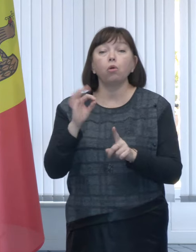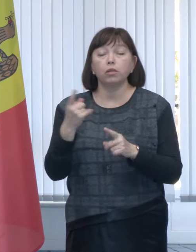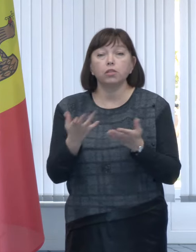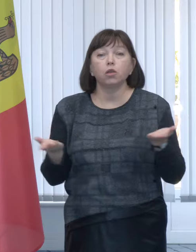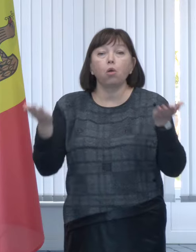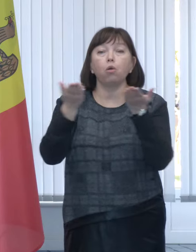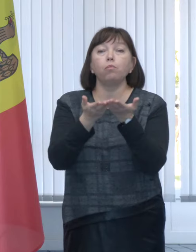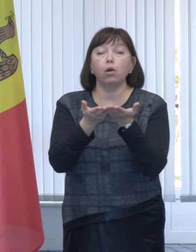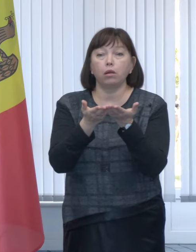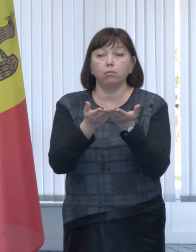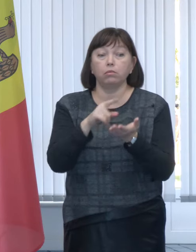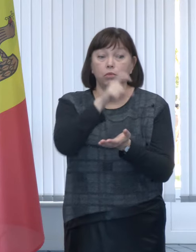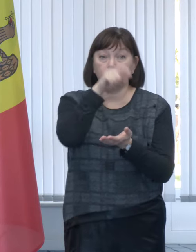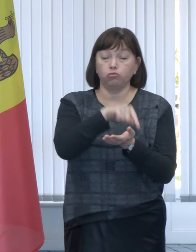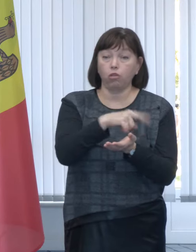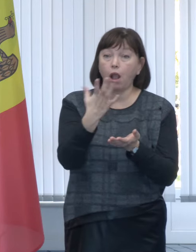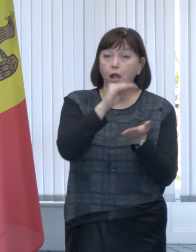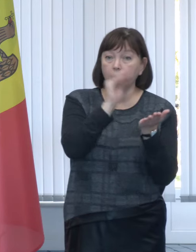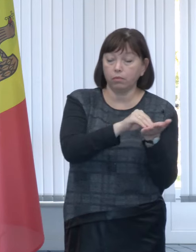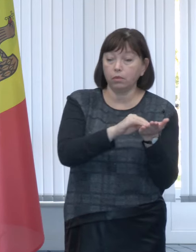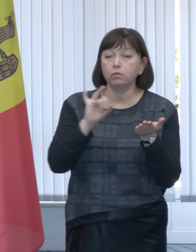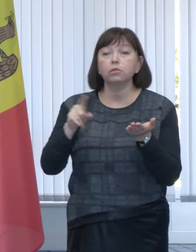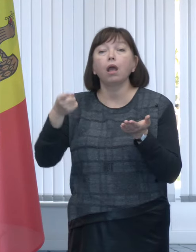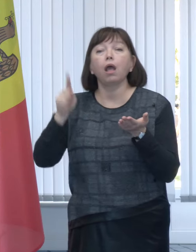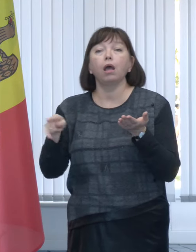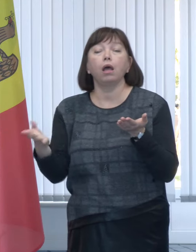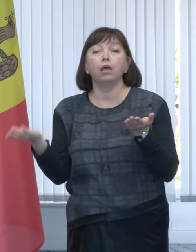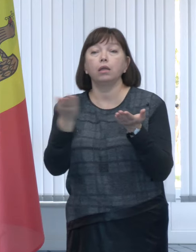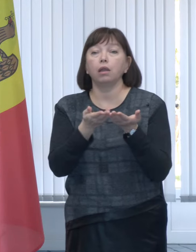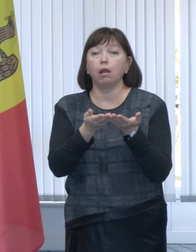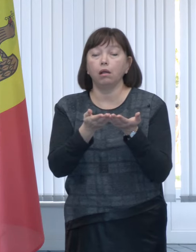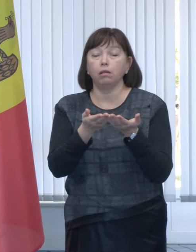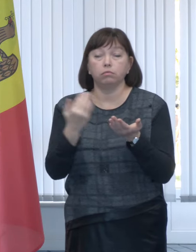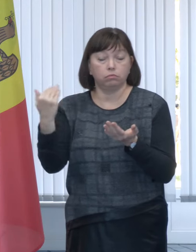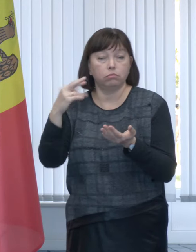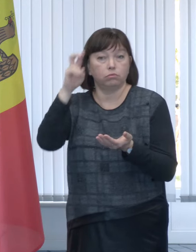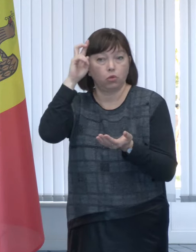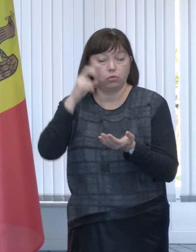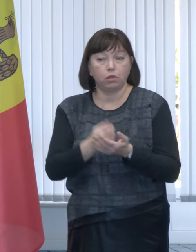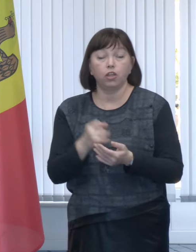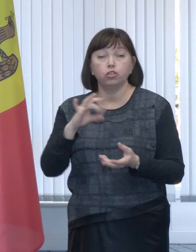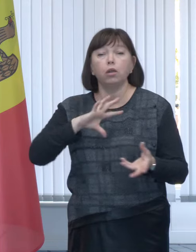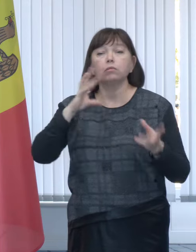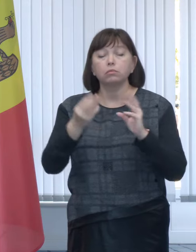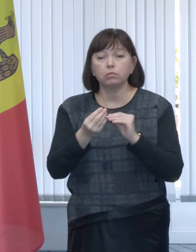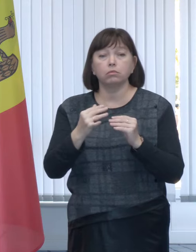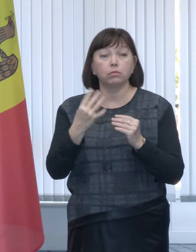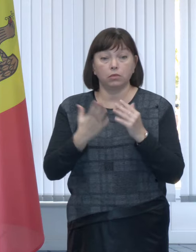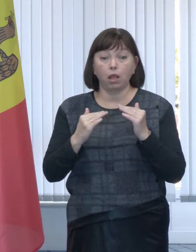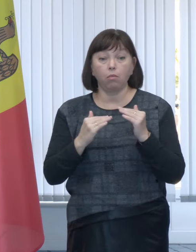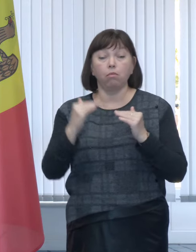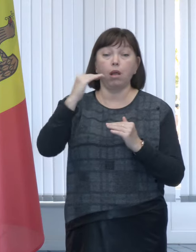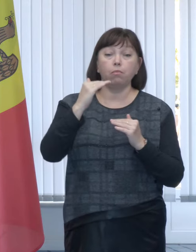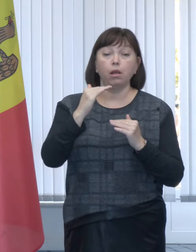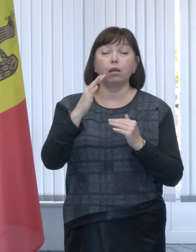comparăm venitul declarat de cetățean în cerere cu venitul cunoscut și validat de stat, iar valoarea mai mare va fi cea